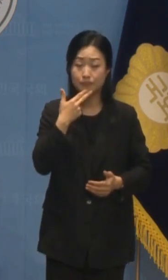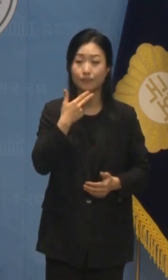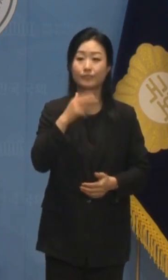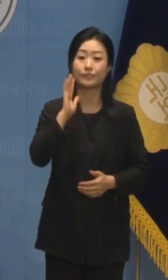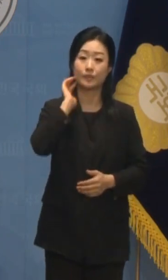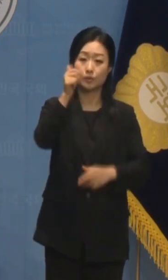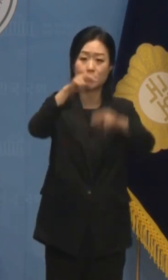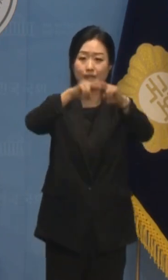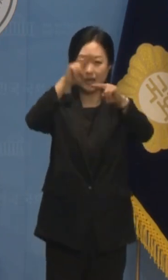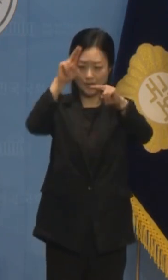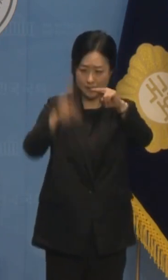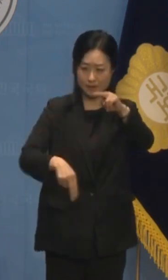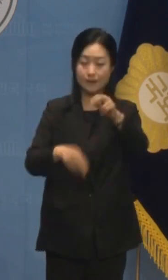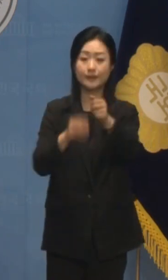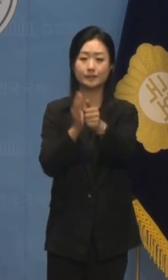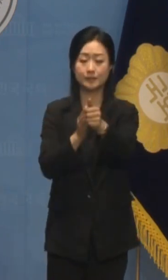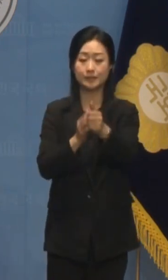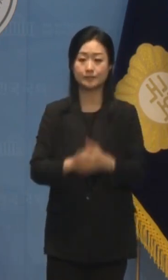자리에서 내려오든가.